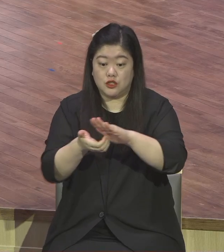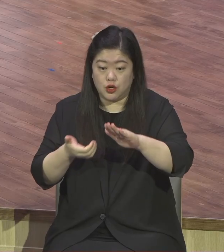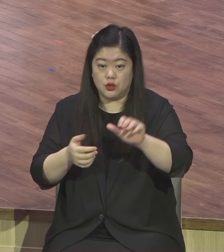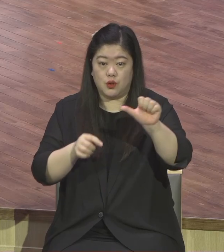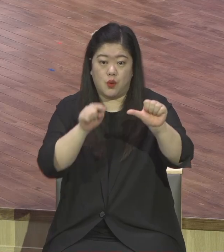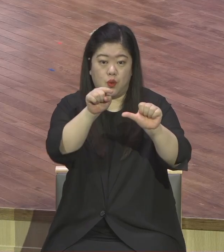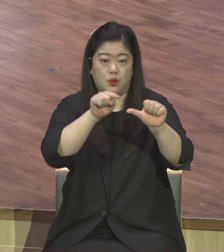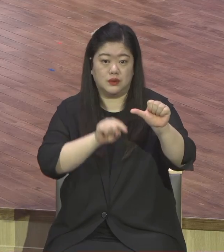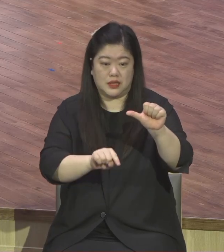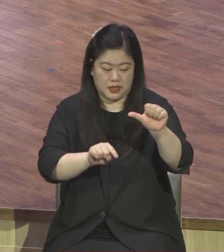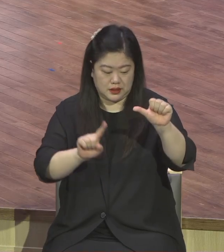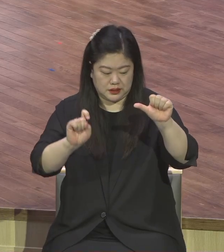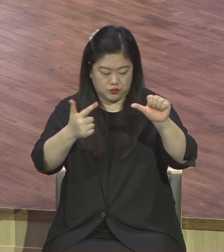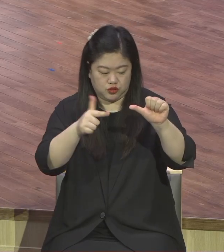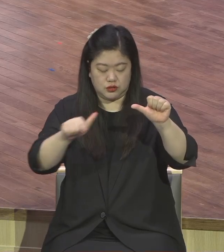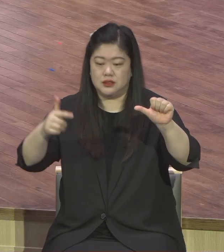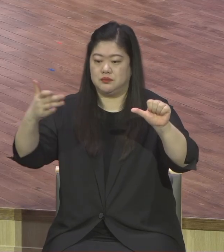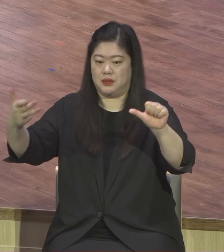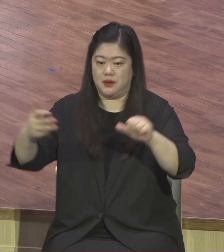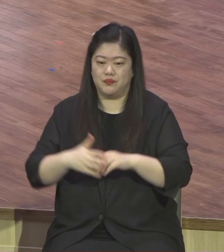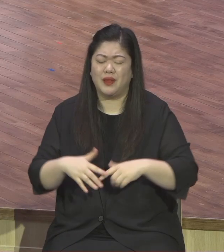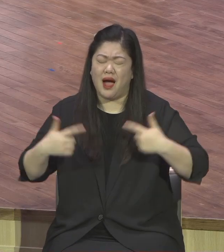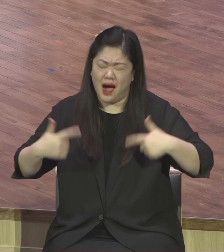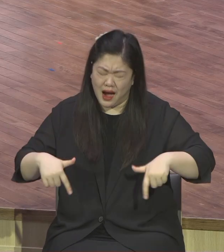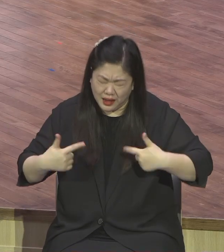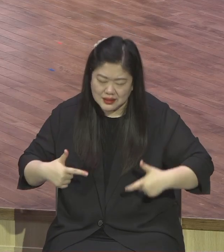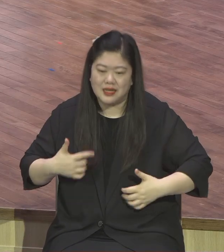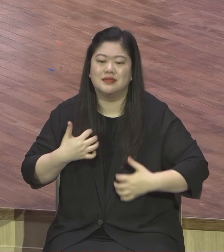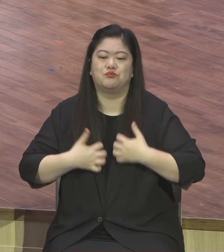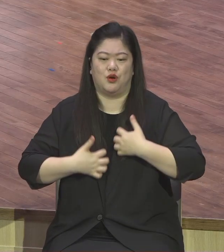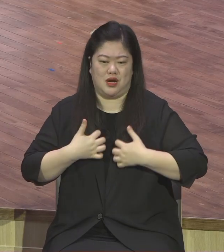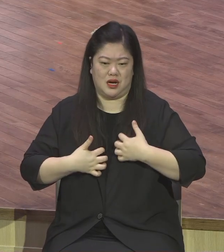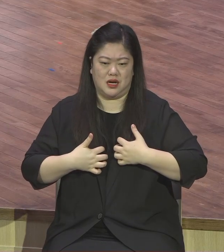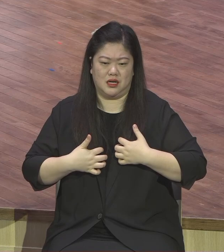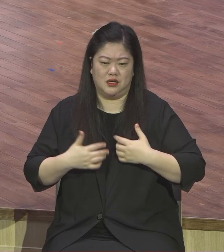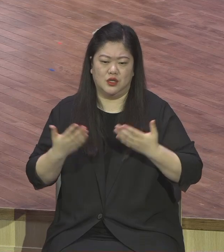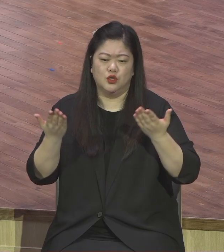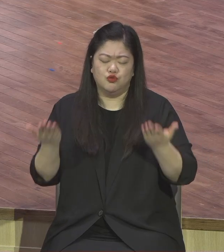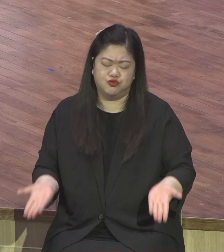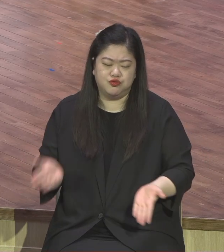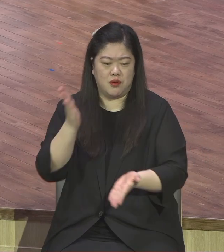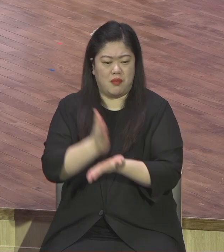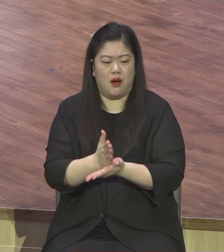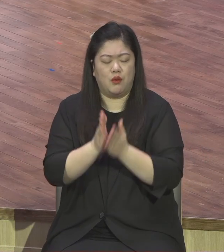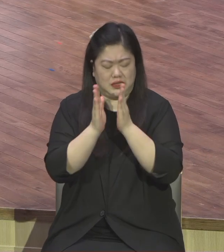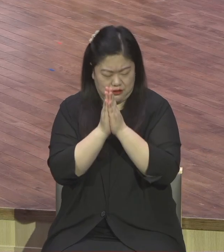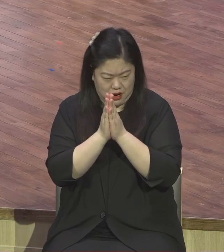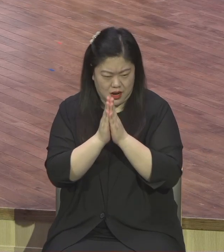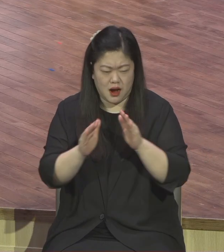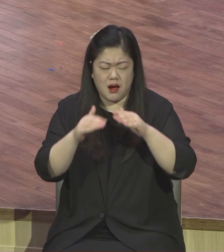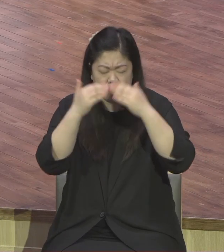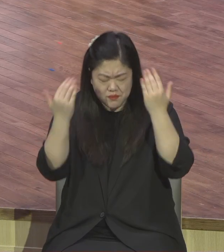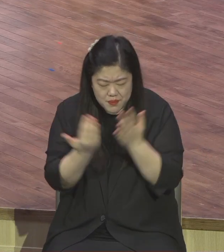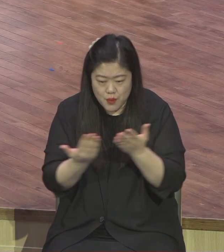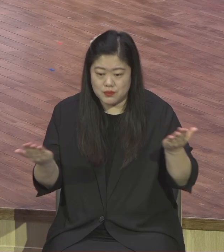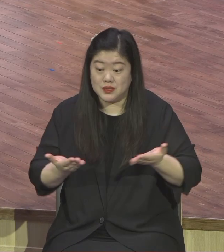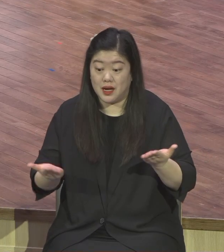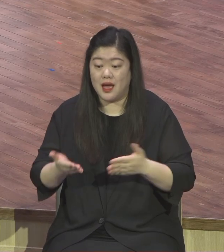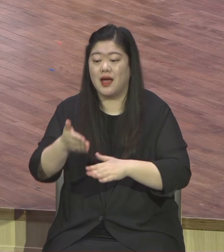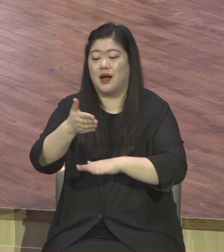항상 기뻐해라. 쉬지 말고 기도해라. 범사의 모든 일에 감사해라. 이것이